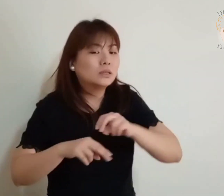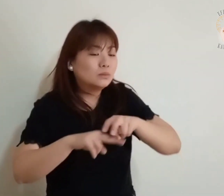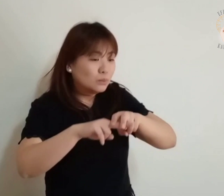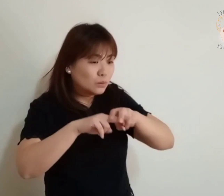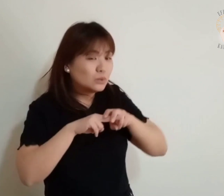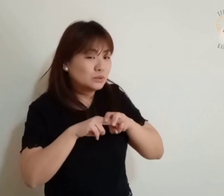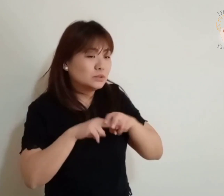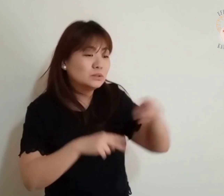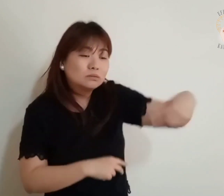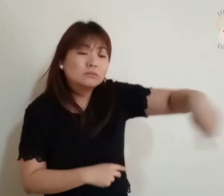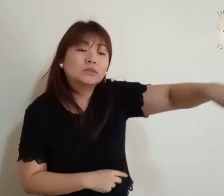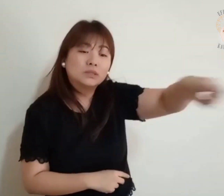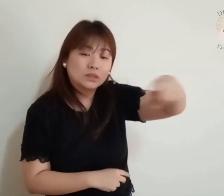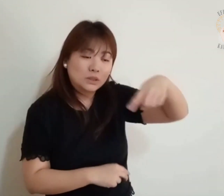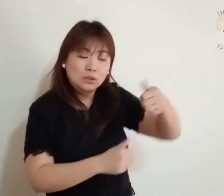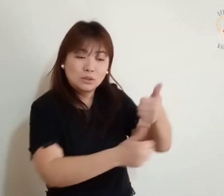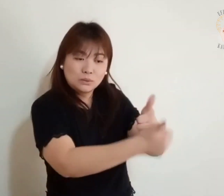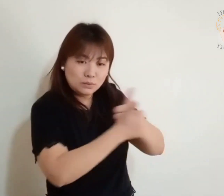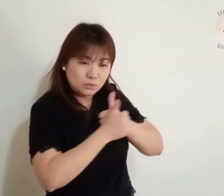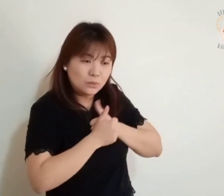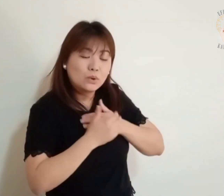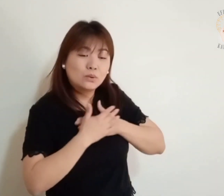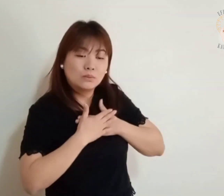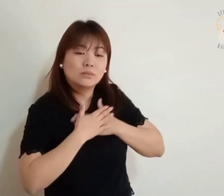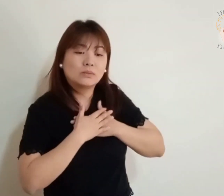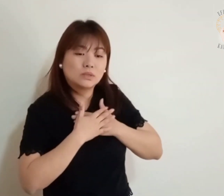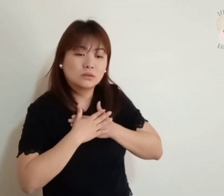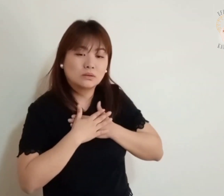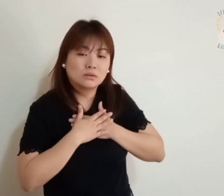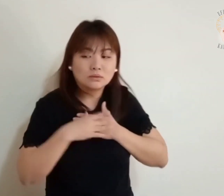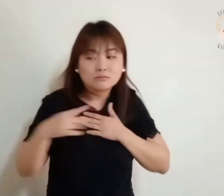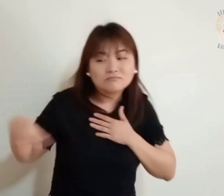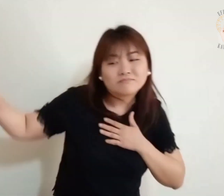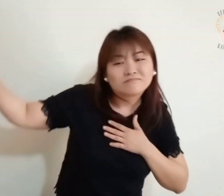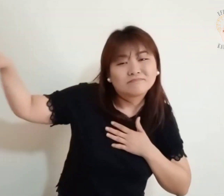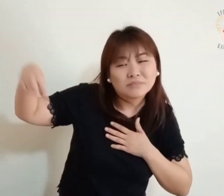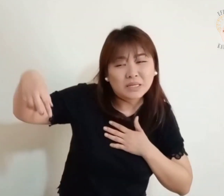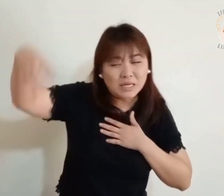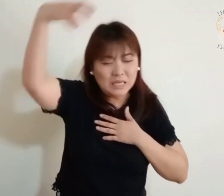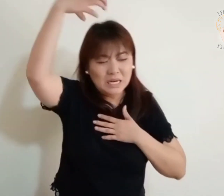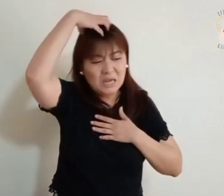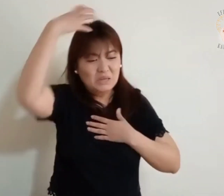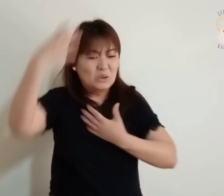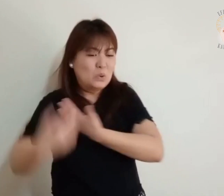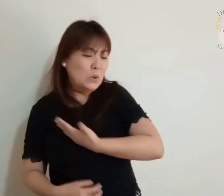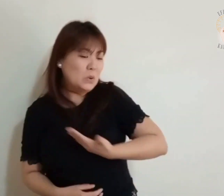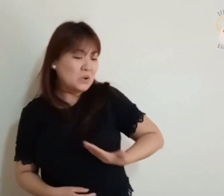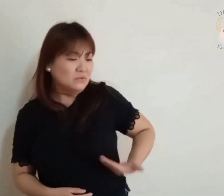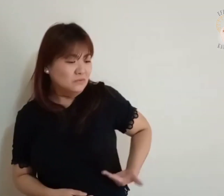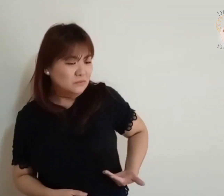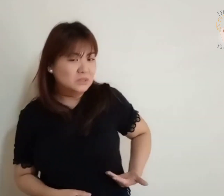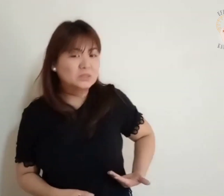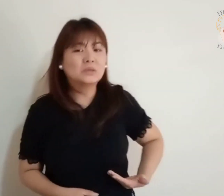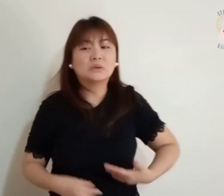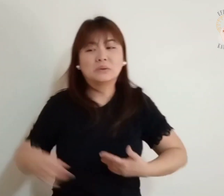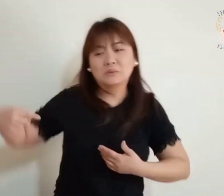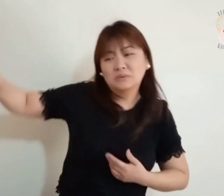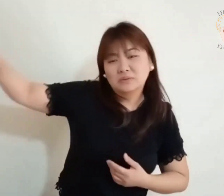Sereis levados Diante de reis E governadores Por causa do meu